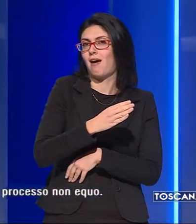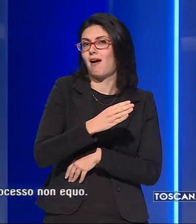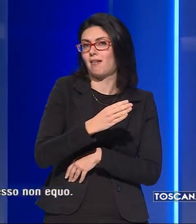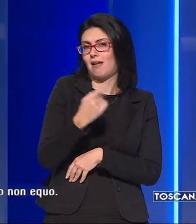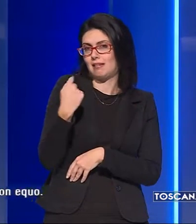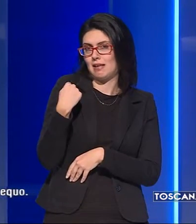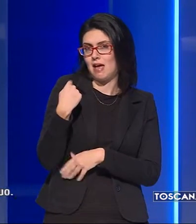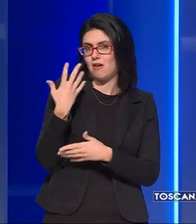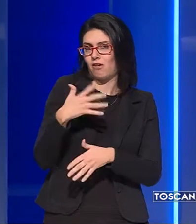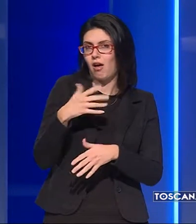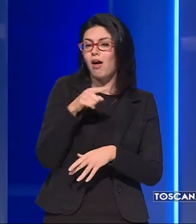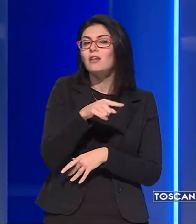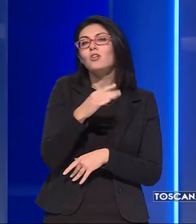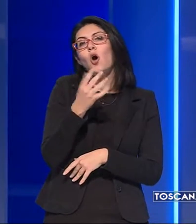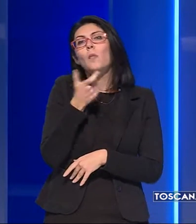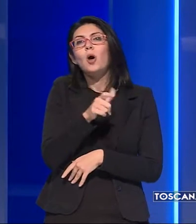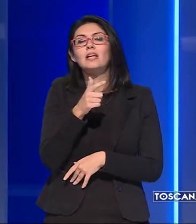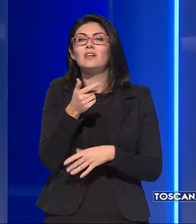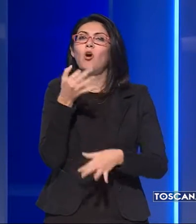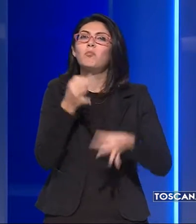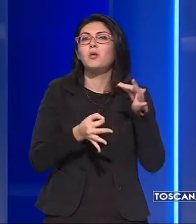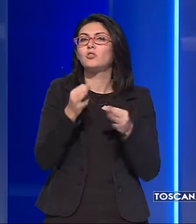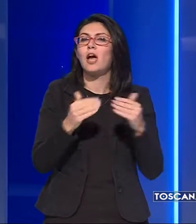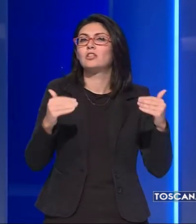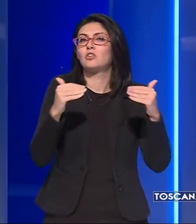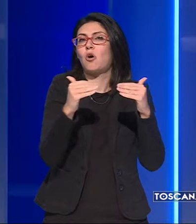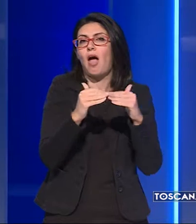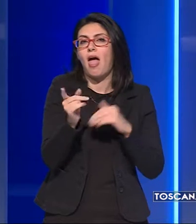ritenendo di aver subito un processo non equo.